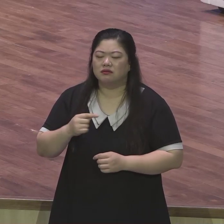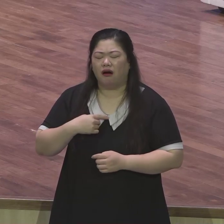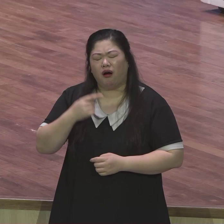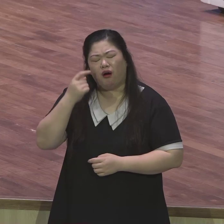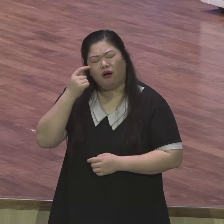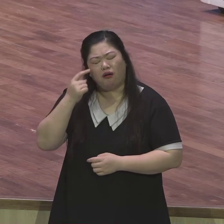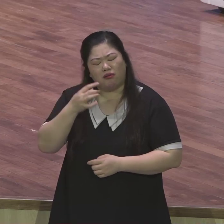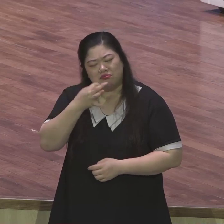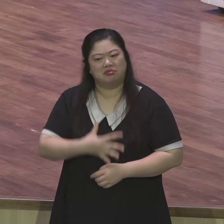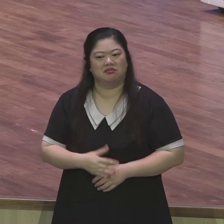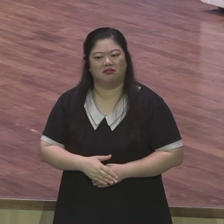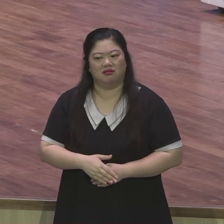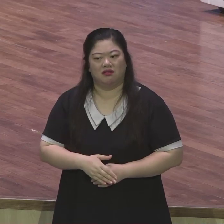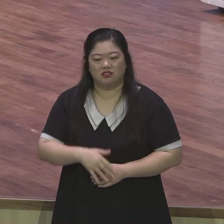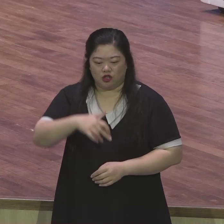하나님 나는 앞으로 어떻게 살아야 됩니까